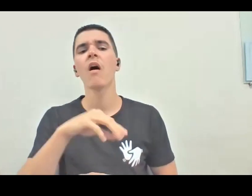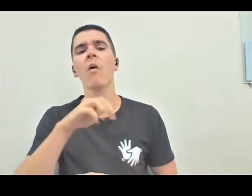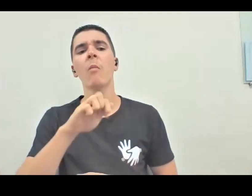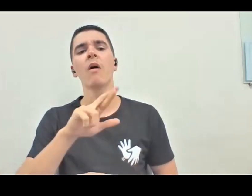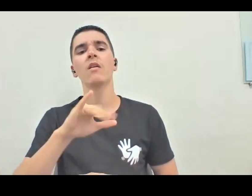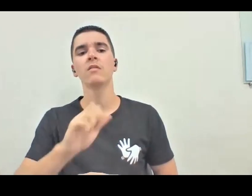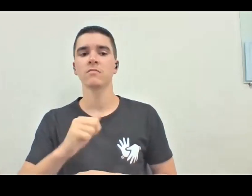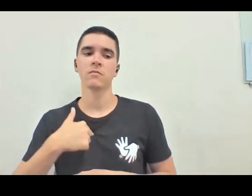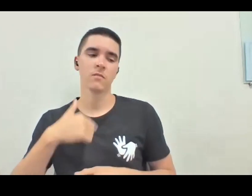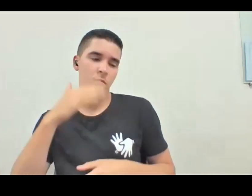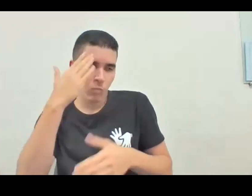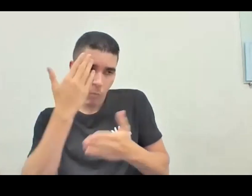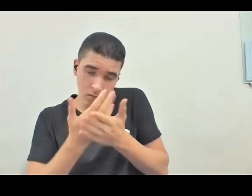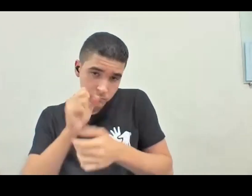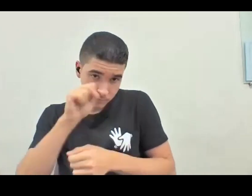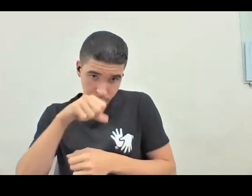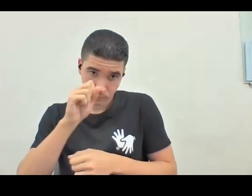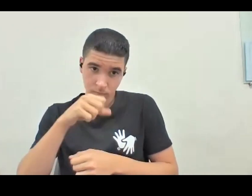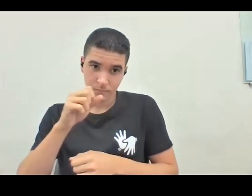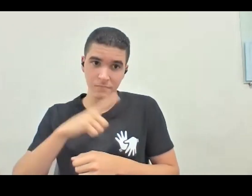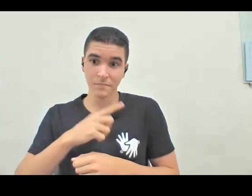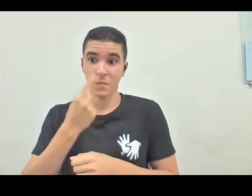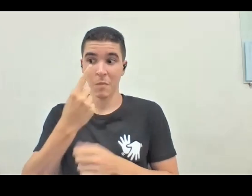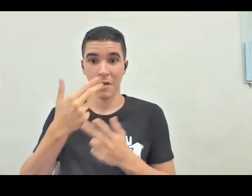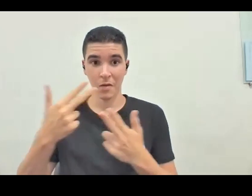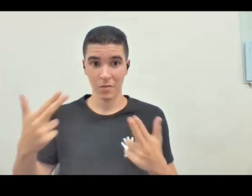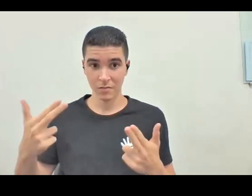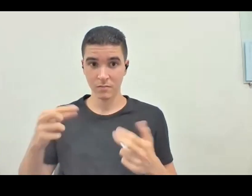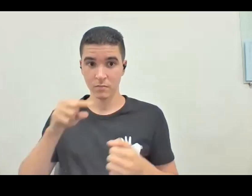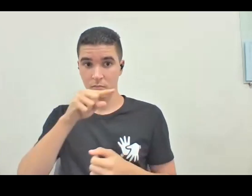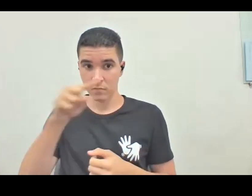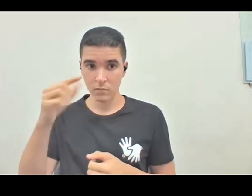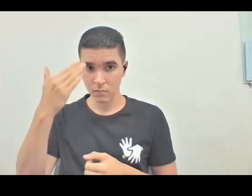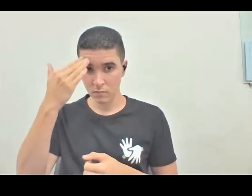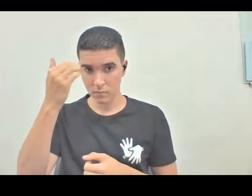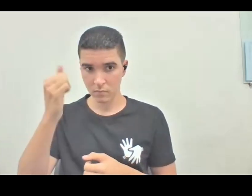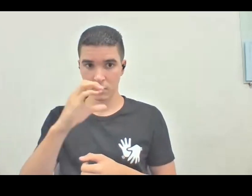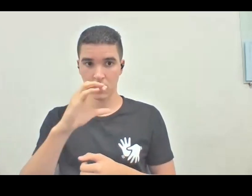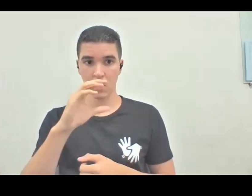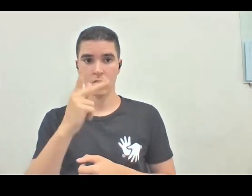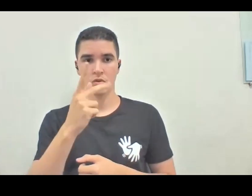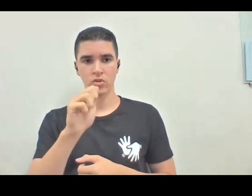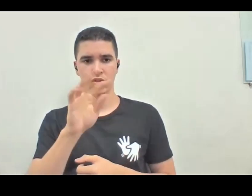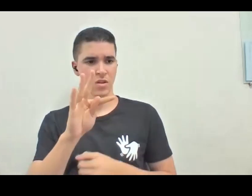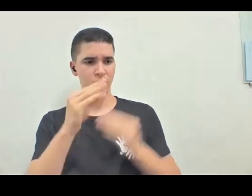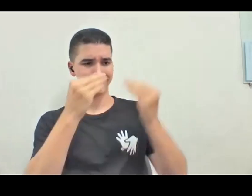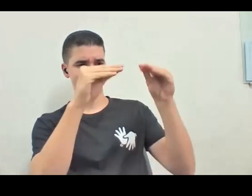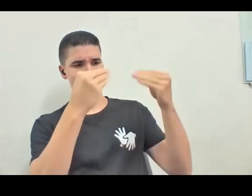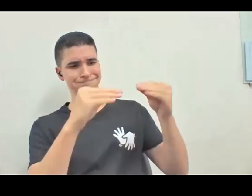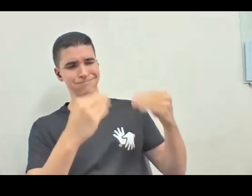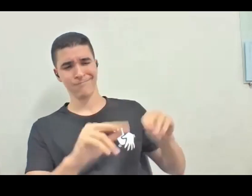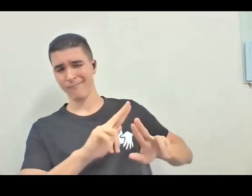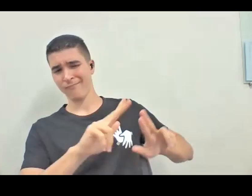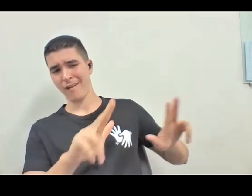Eu acredito que sim, tem uma questão, assim, só pra vocês saberem, no chat tá surgindo um monte de coisas, muito bom, boa